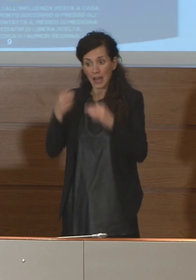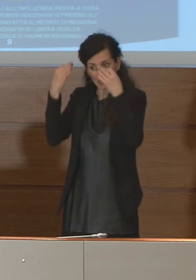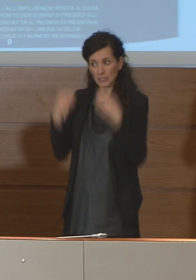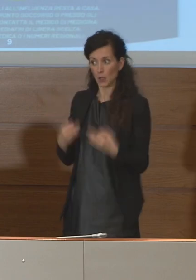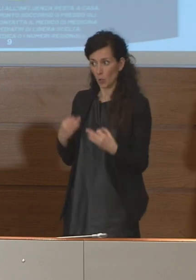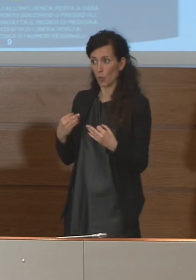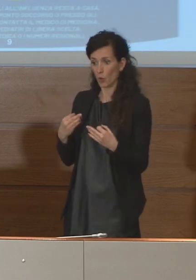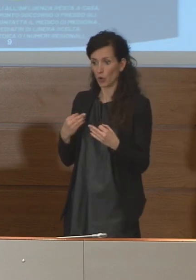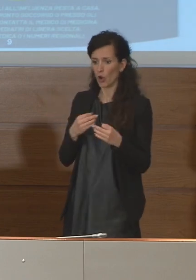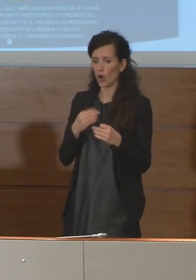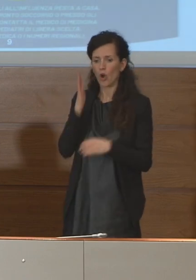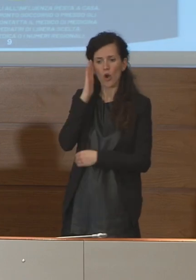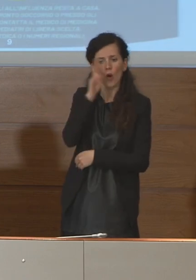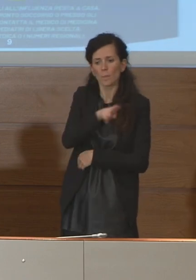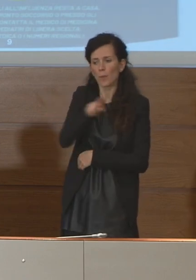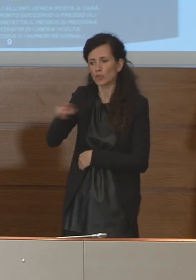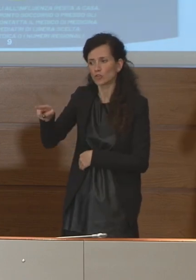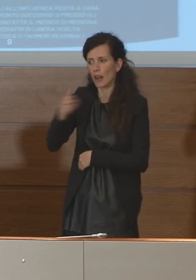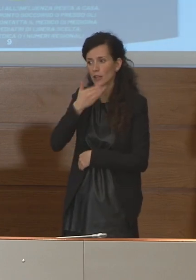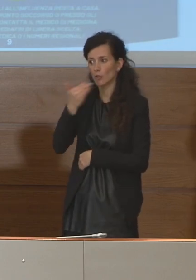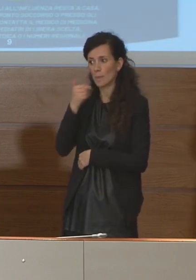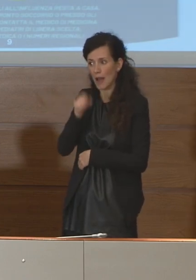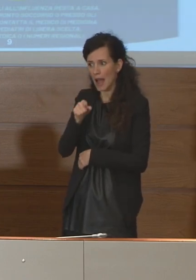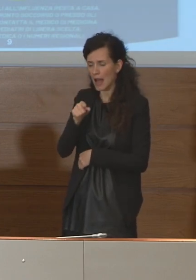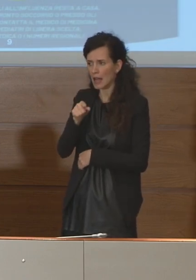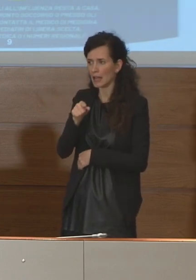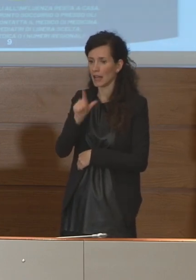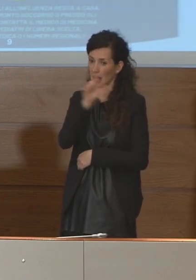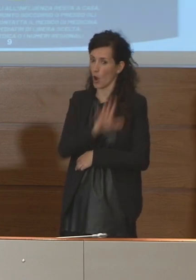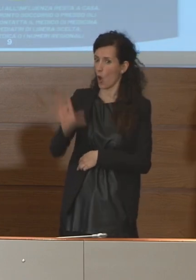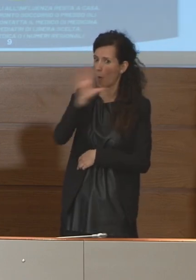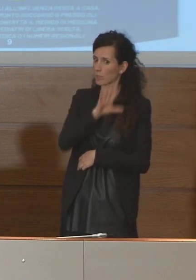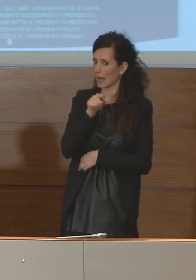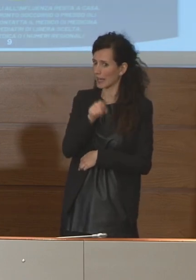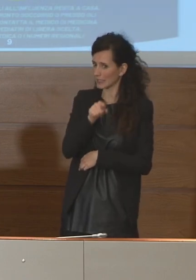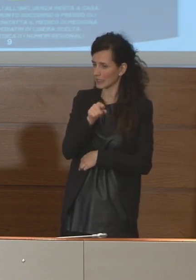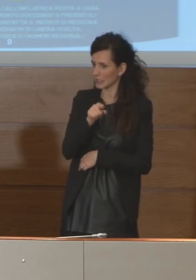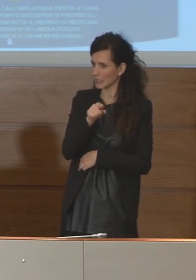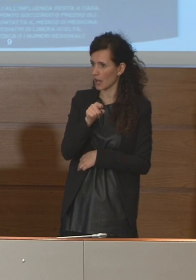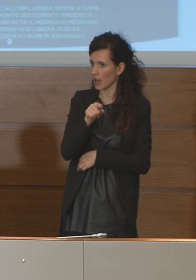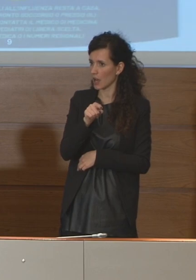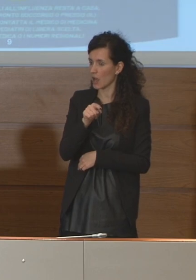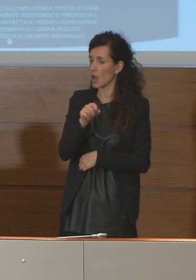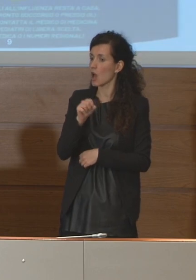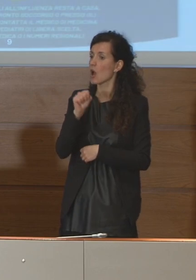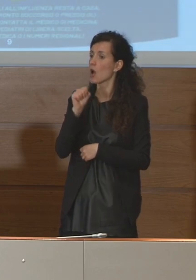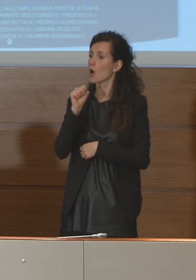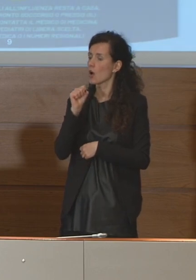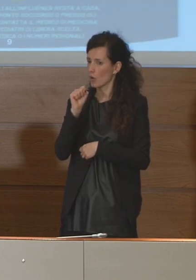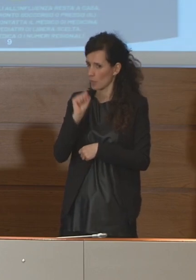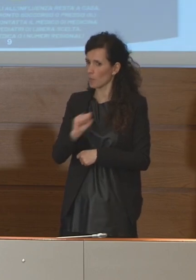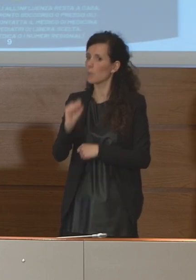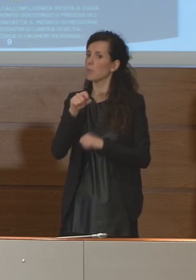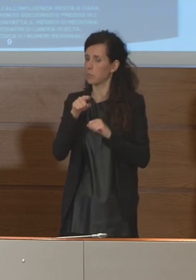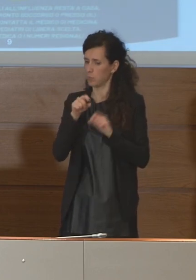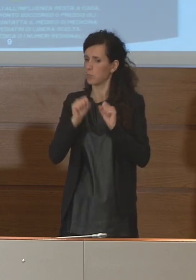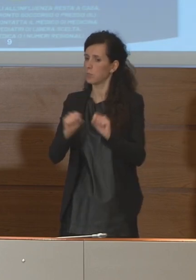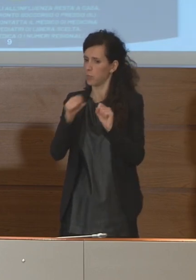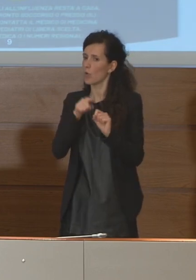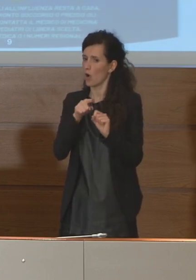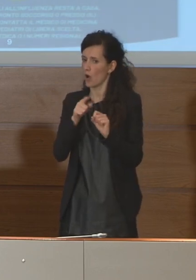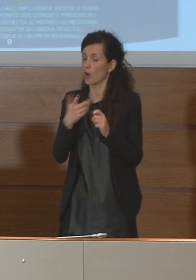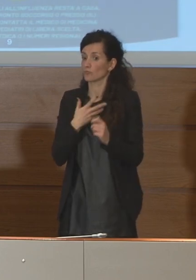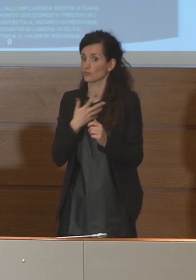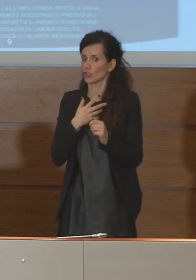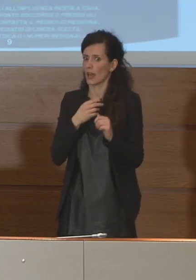in Lombardia non abbia in una qualche misura rapporto con il tasso di letalità piuttosto elevato. detto lei